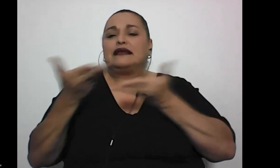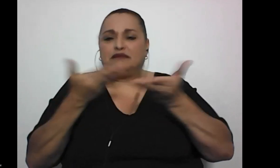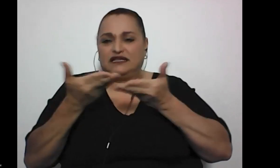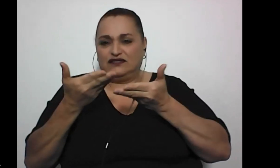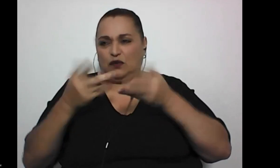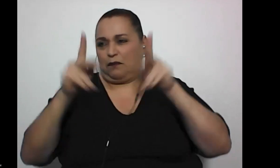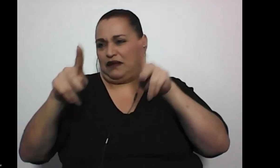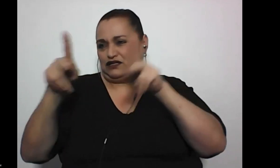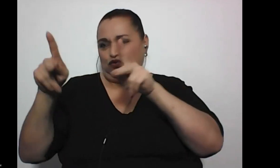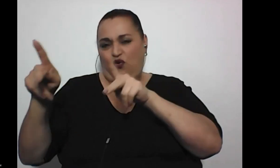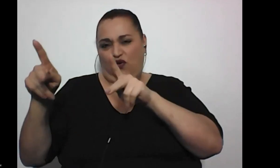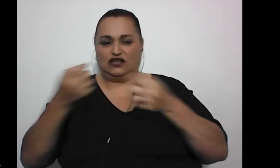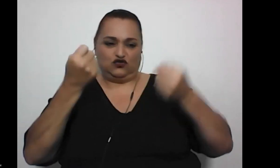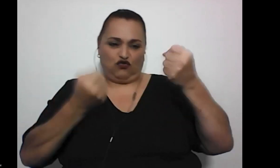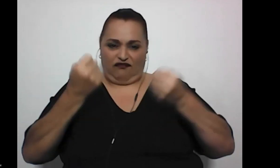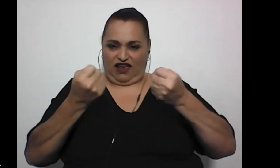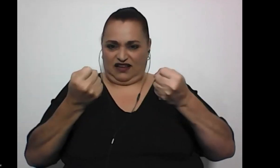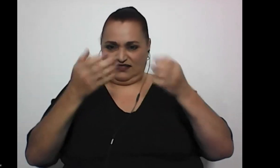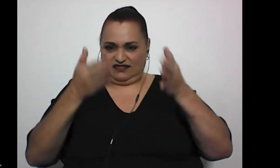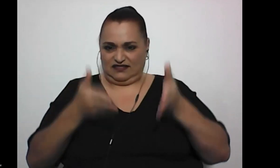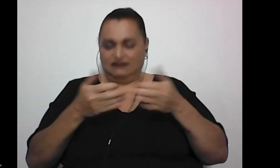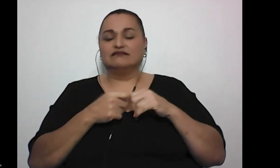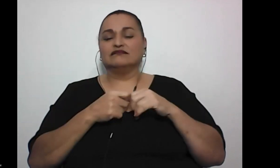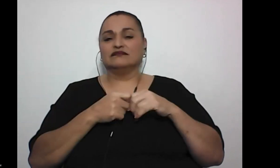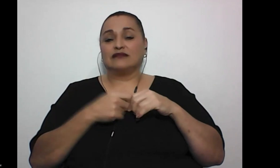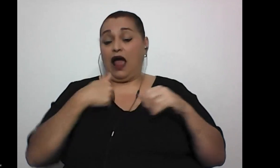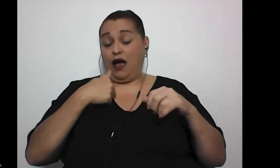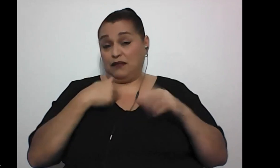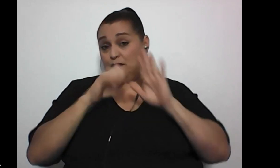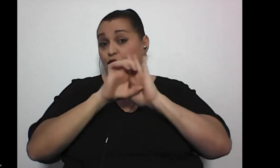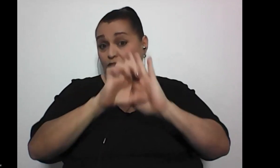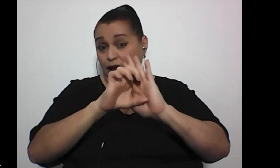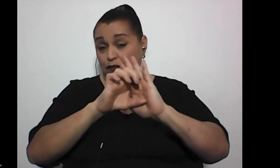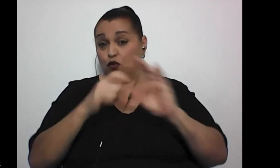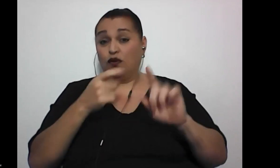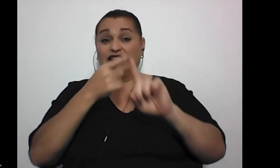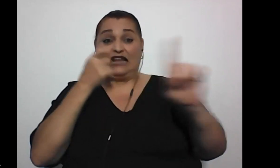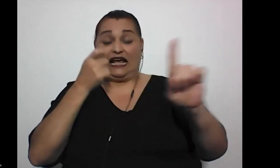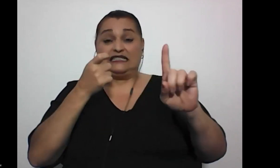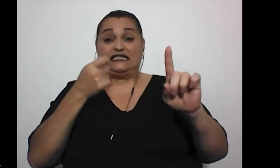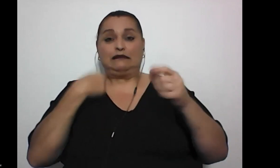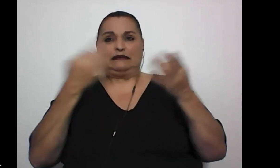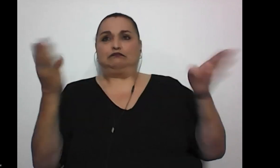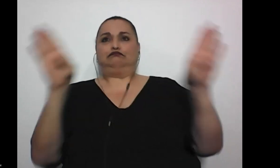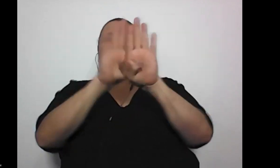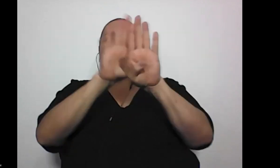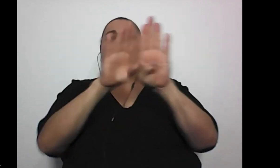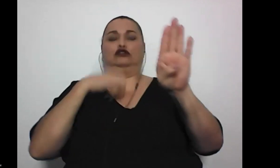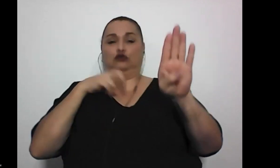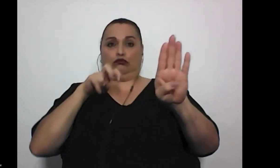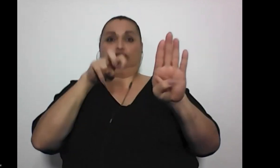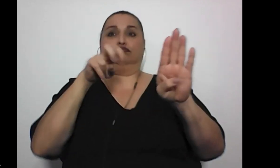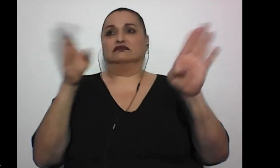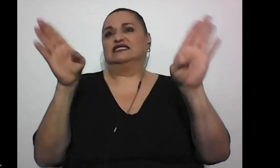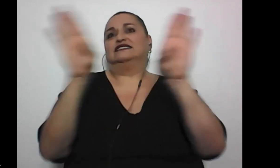de las personas, de los choferes. a mí, por ejemplo, desde cerrarme en las puertas en el momento en que ven que